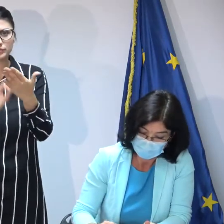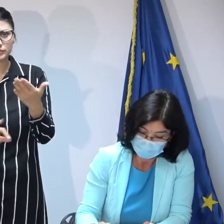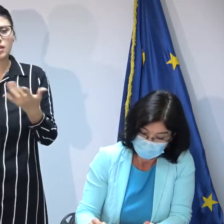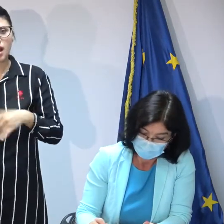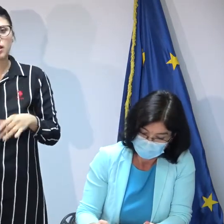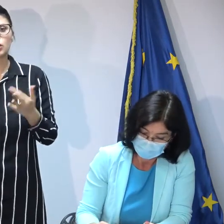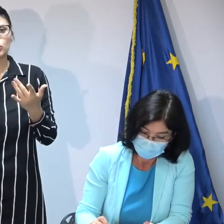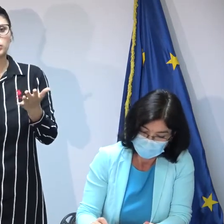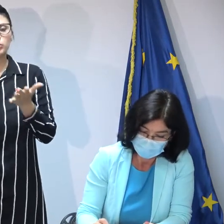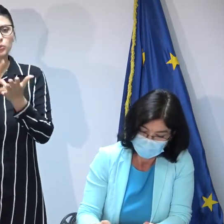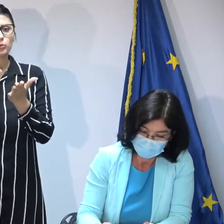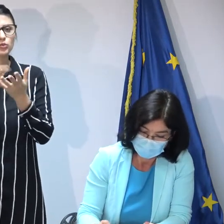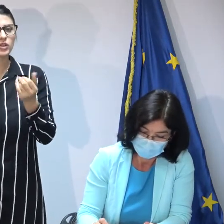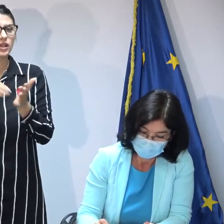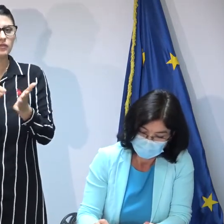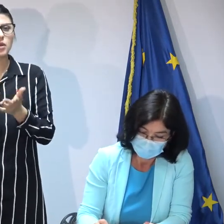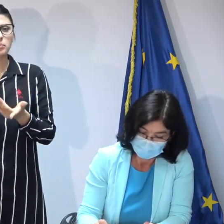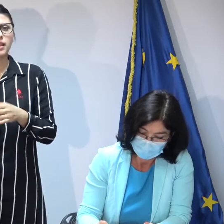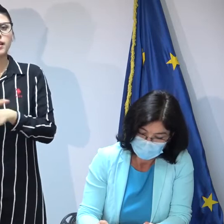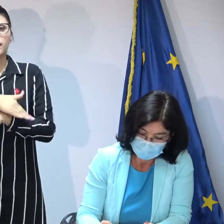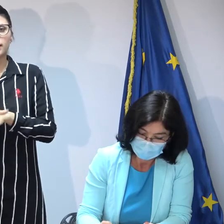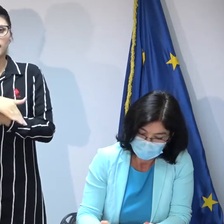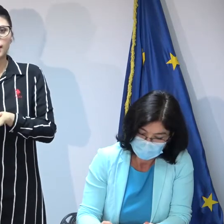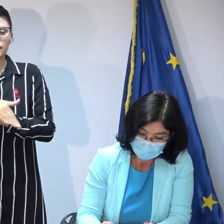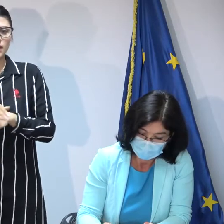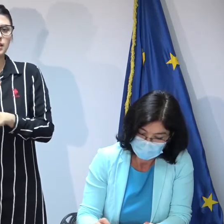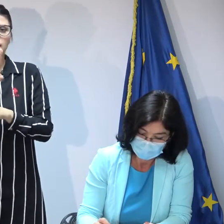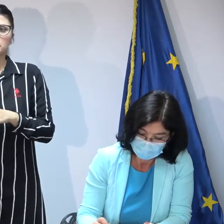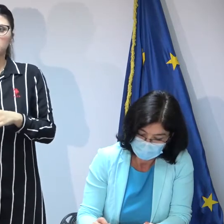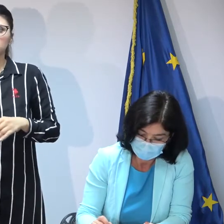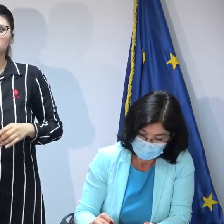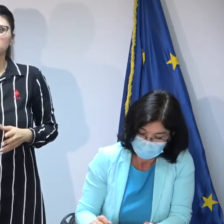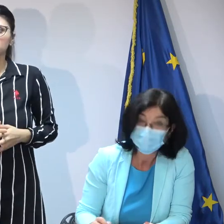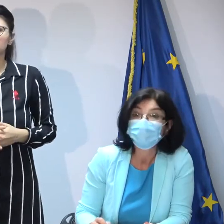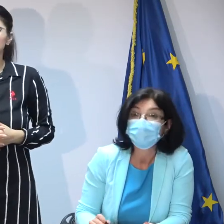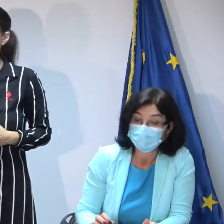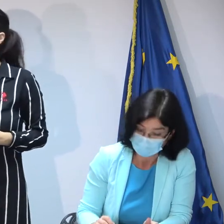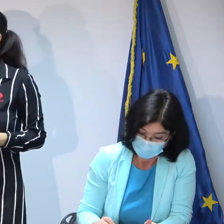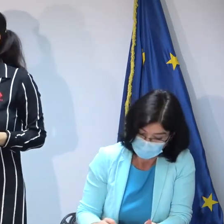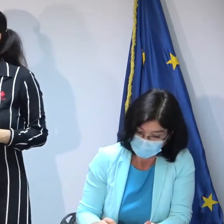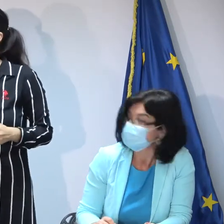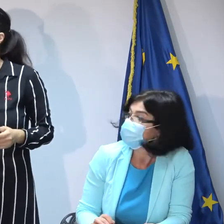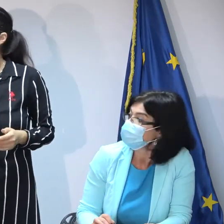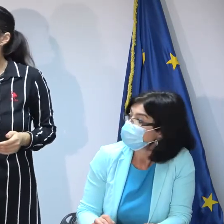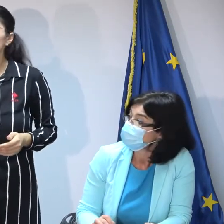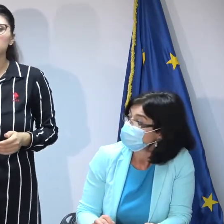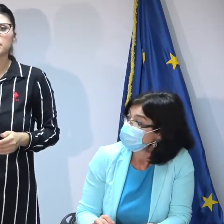statistice suplimentare pe adresele de mei. Să ne spună și mama numele, dacă se poate.